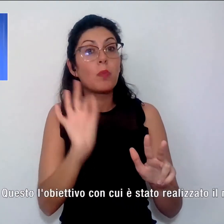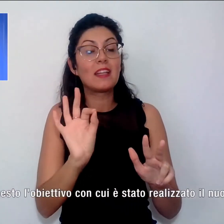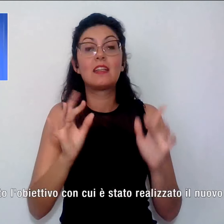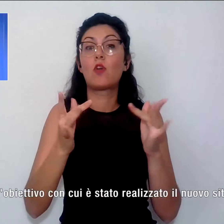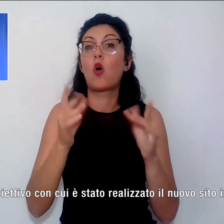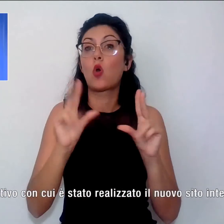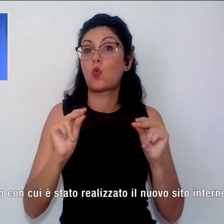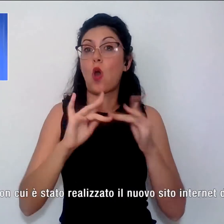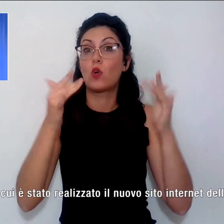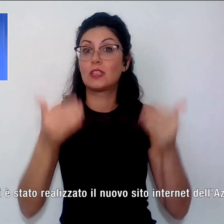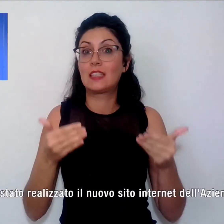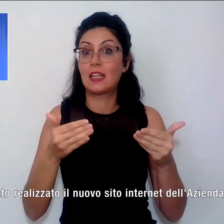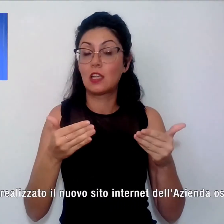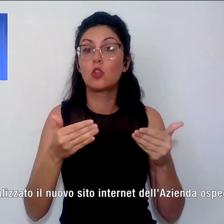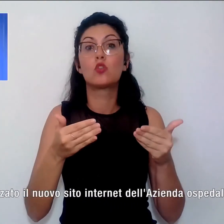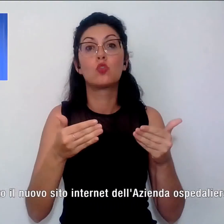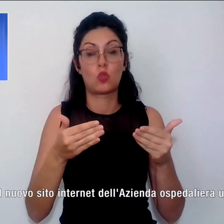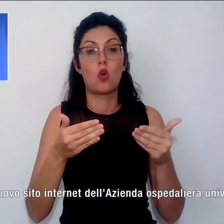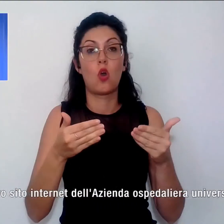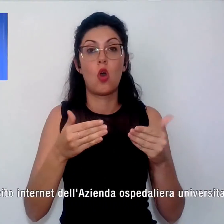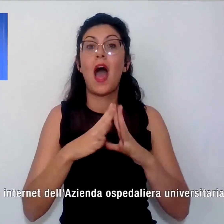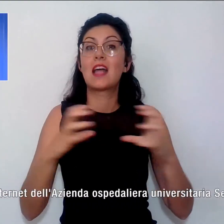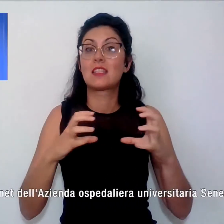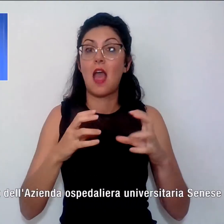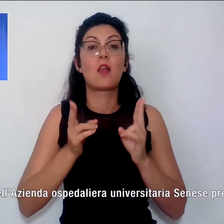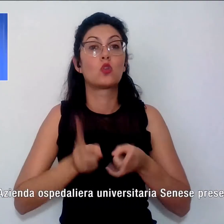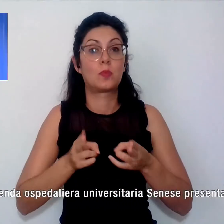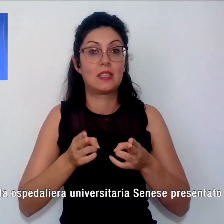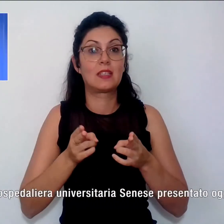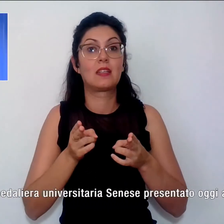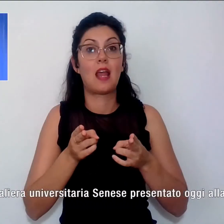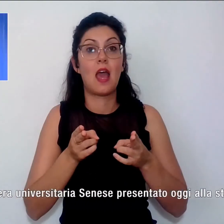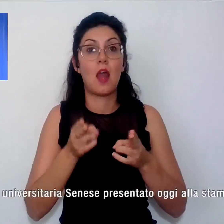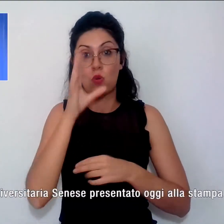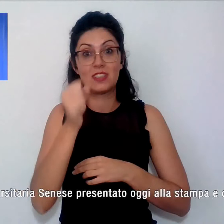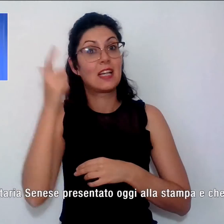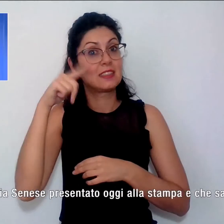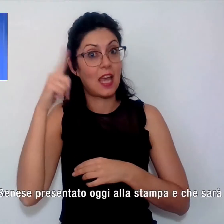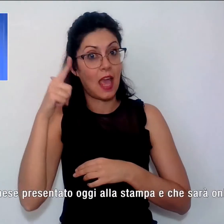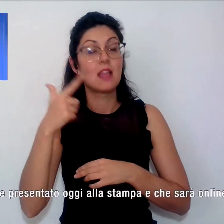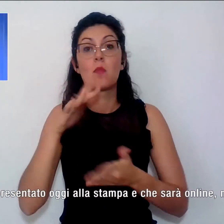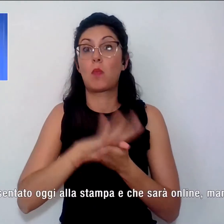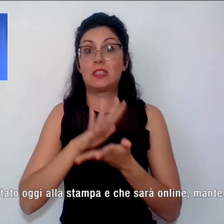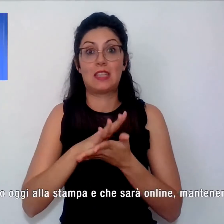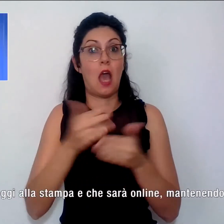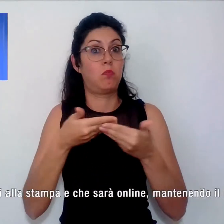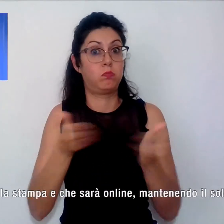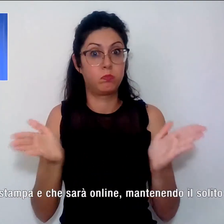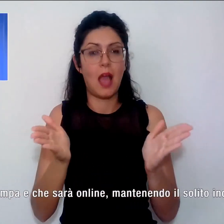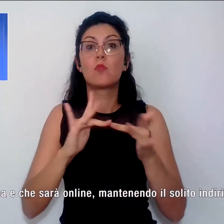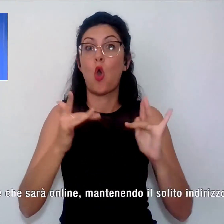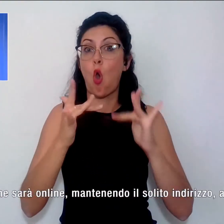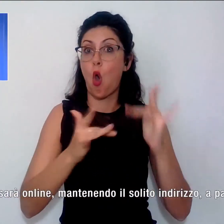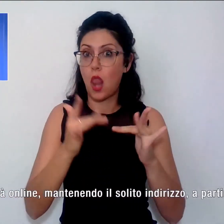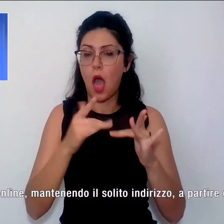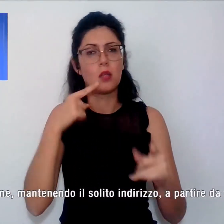internet dell'azienda ospedaliera universitaria senese, presentato alla stampa, che sarà online, mantenendo il